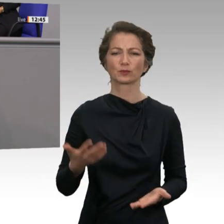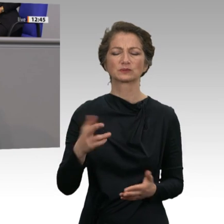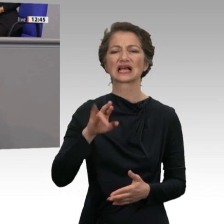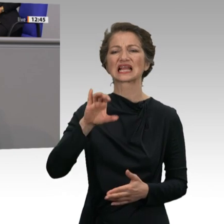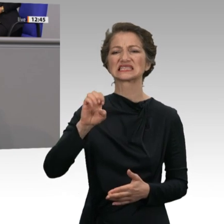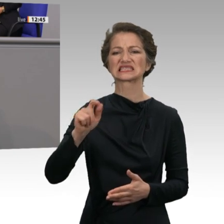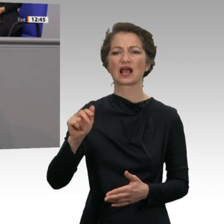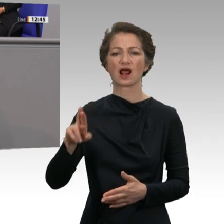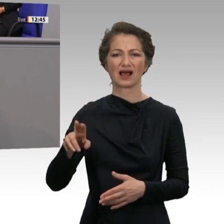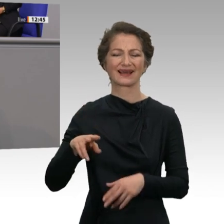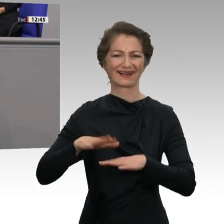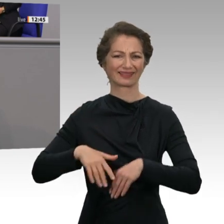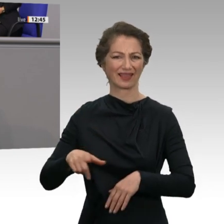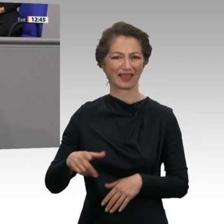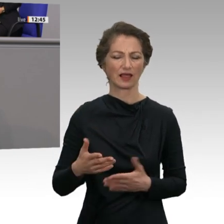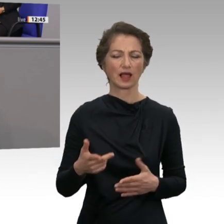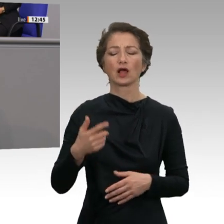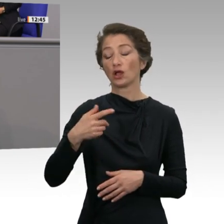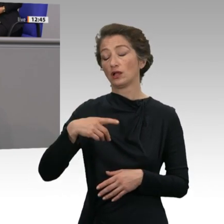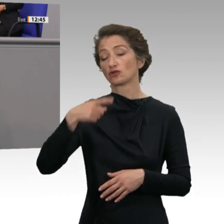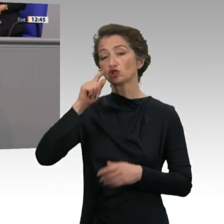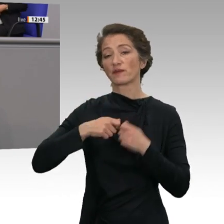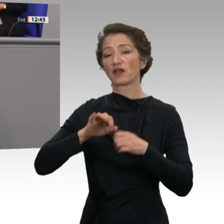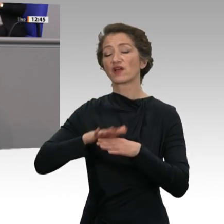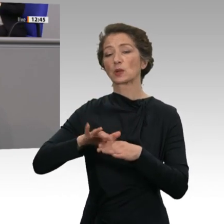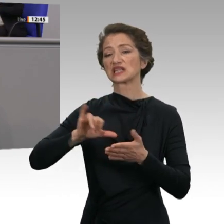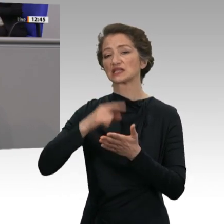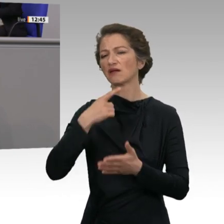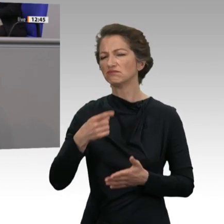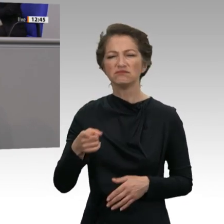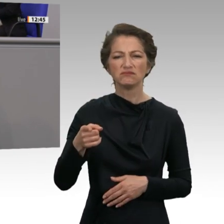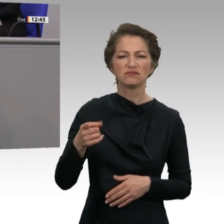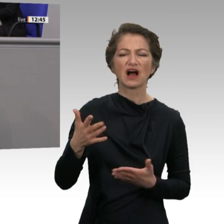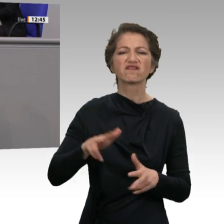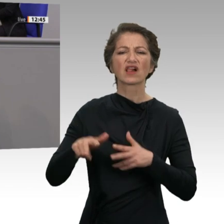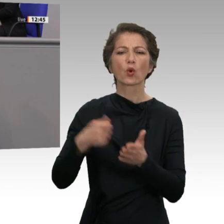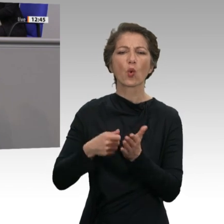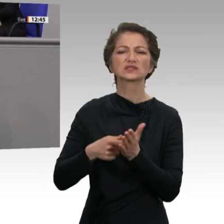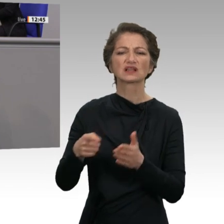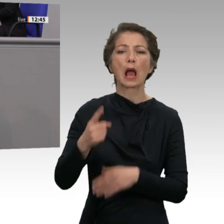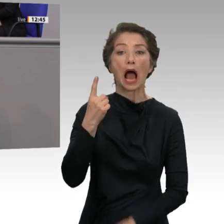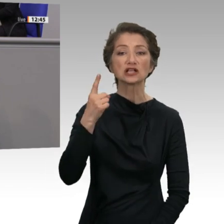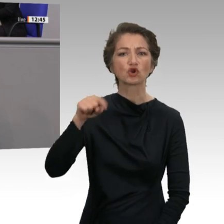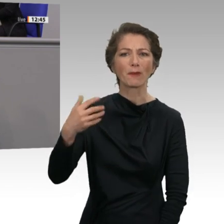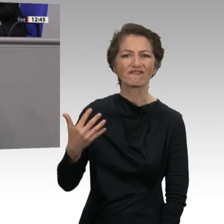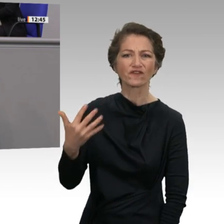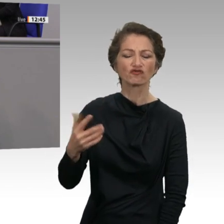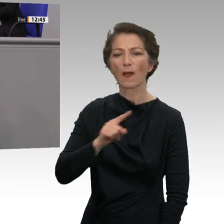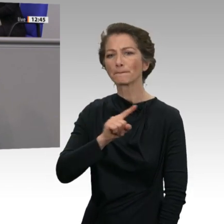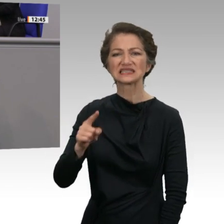Der Deutsche Verband der Verbraucherzentralen sagt, wir haben dort effektive Verwaltungskosten von 1,5 bis 1,6